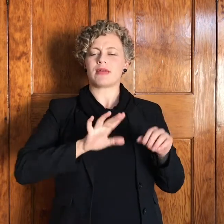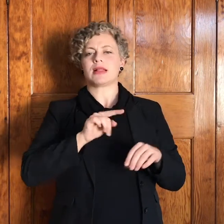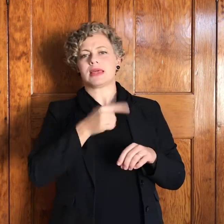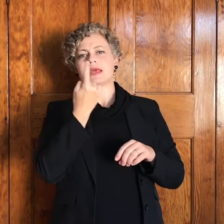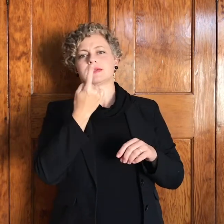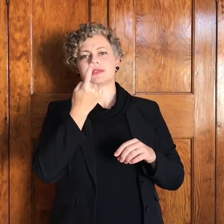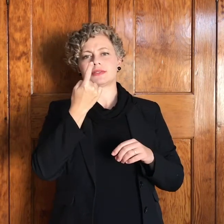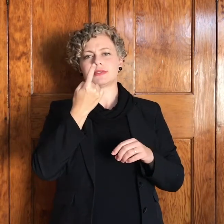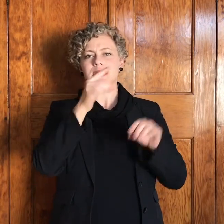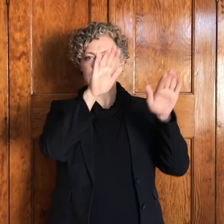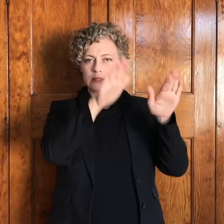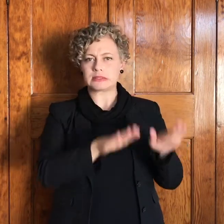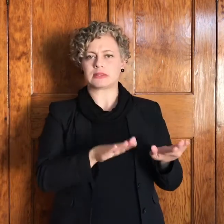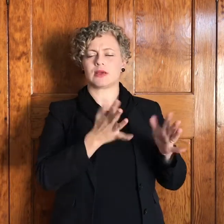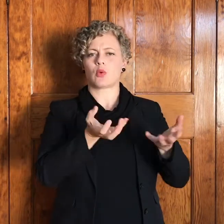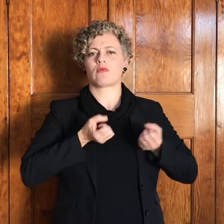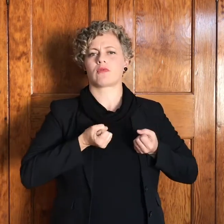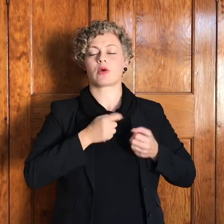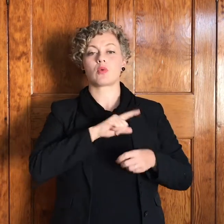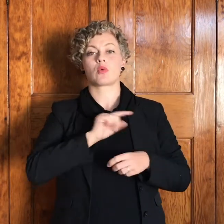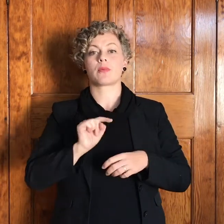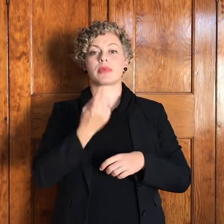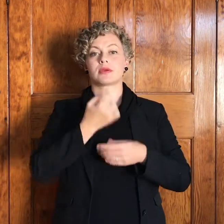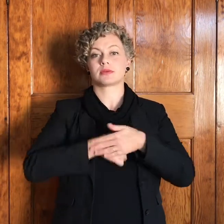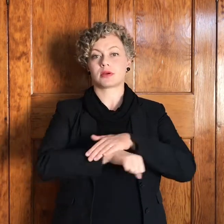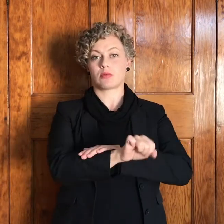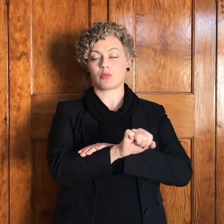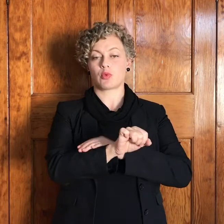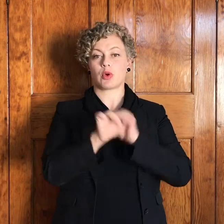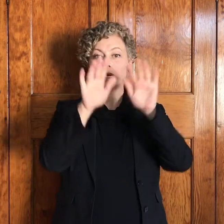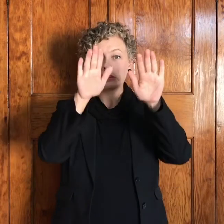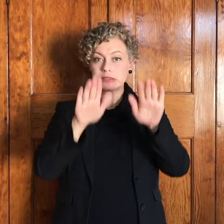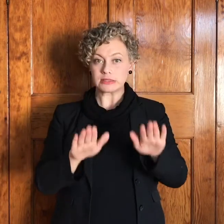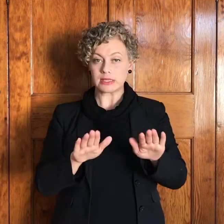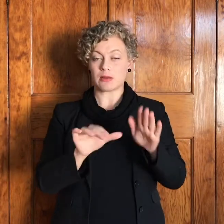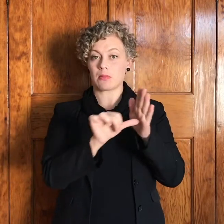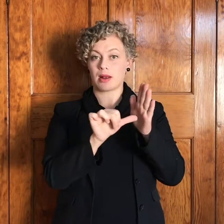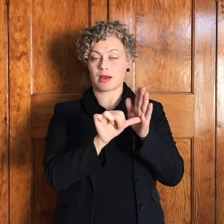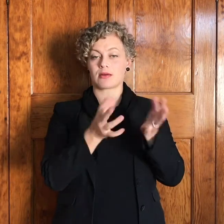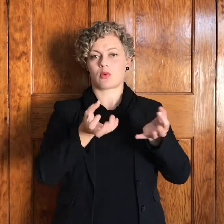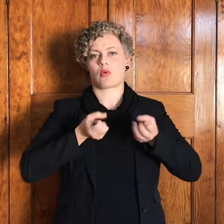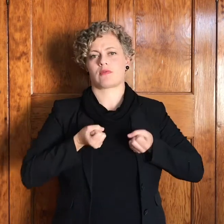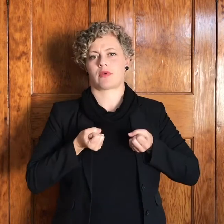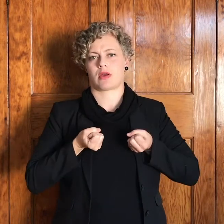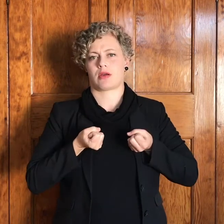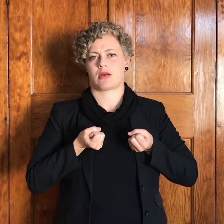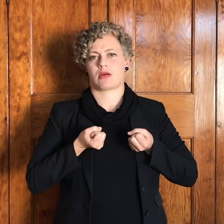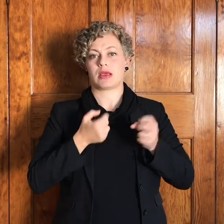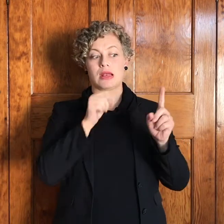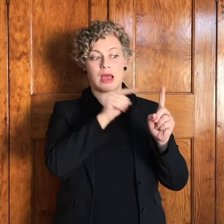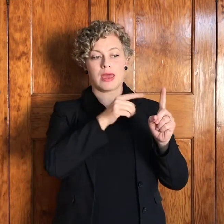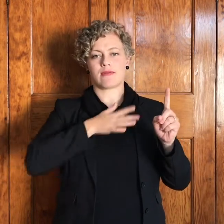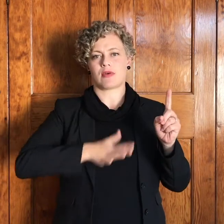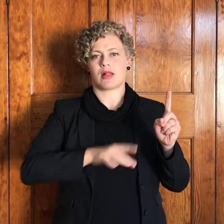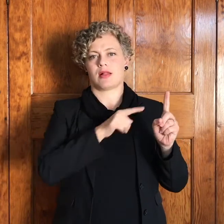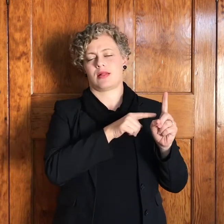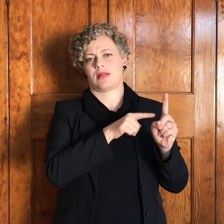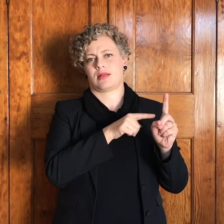soek hy die sien, want die eerstgeboorene krij die belangrikste sien volgens die verhaal. En dan eindig die verhaal, waar hy een ou